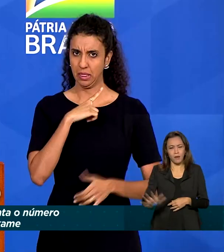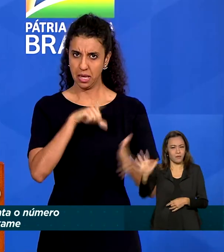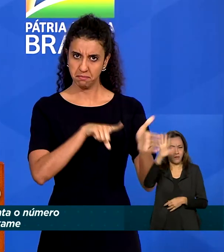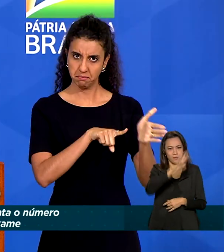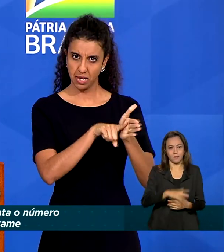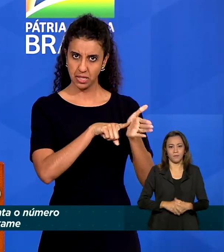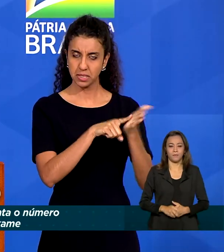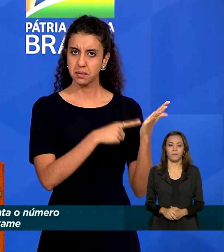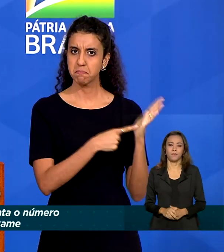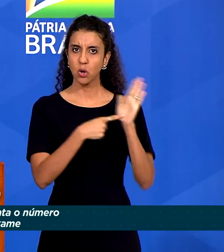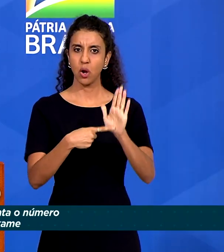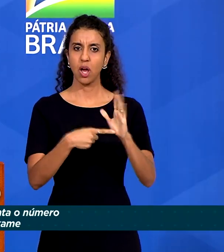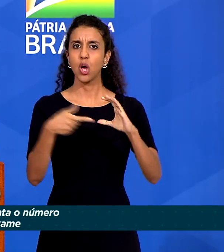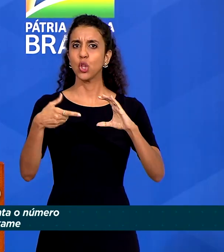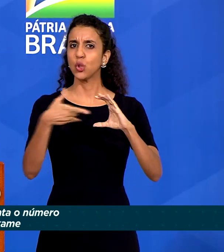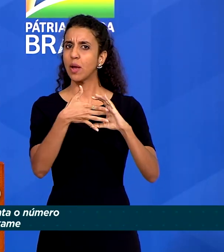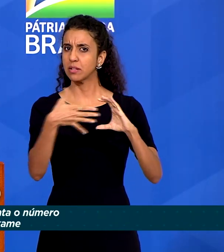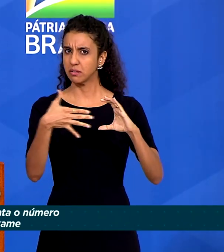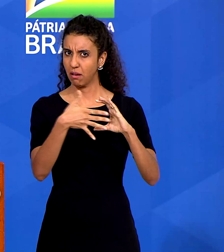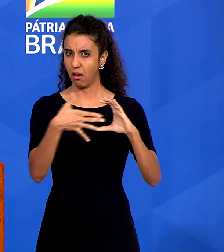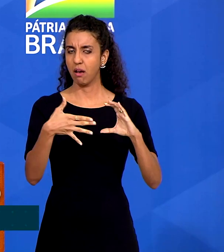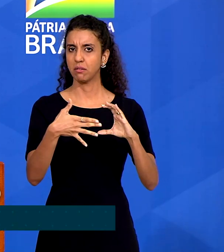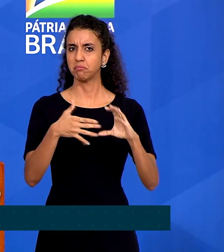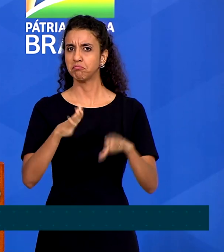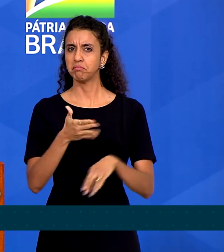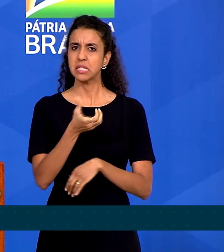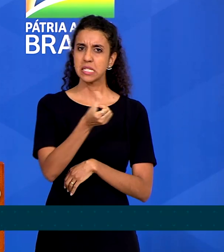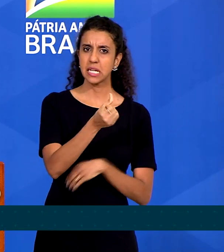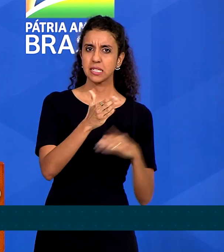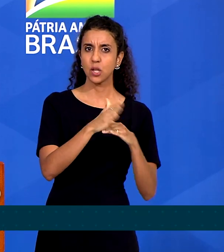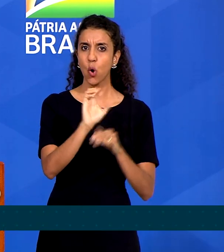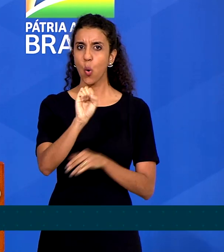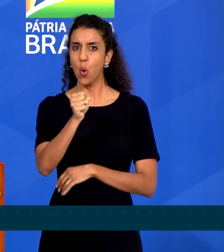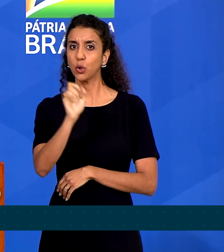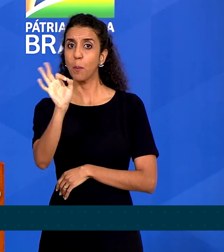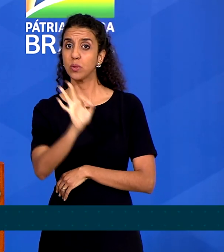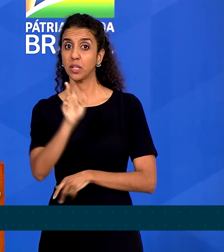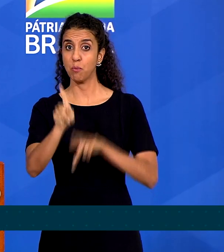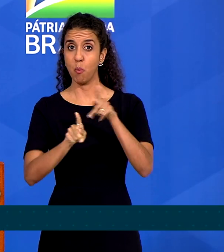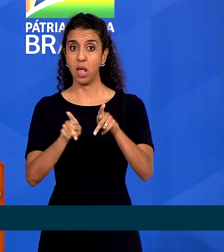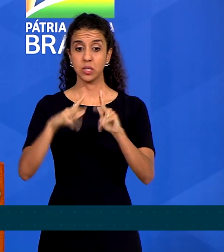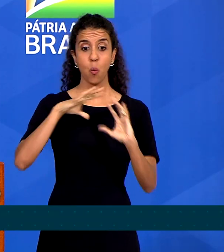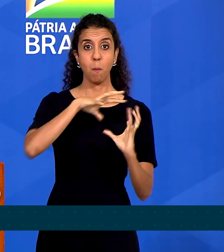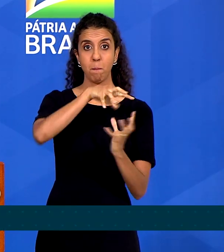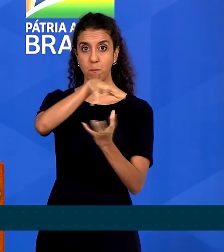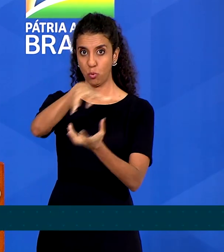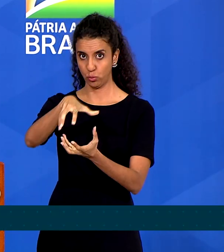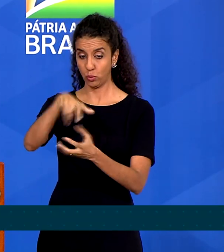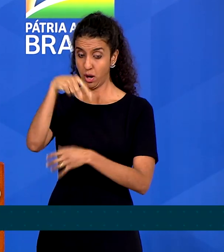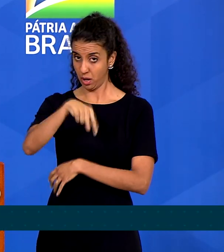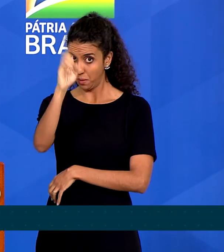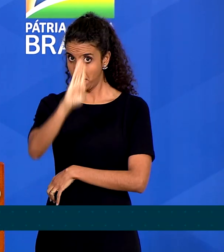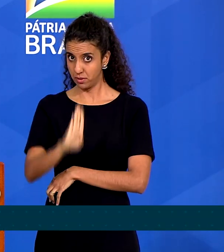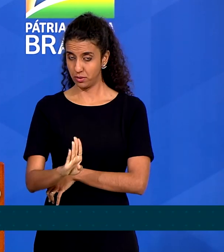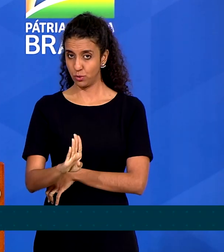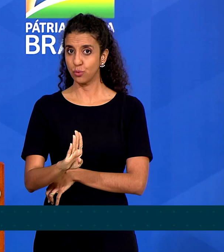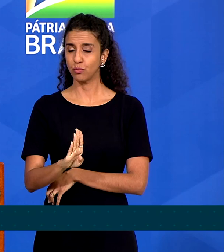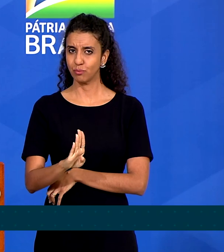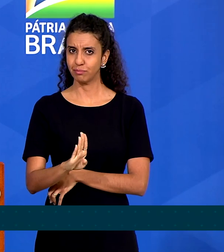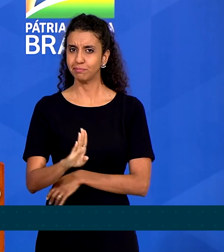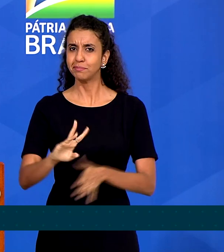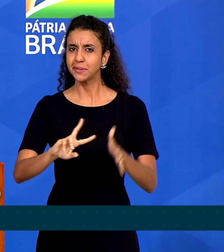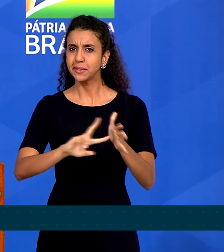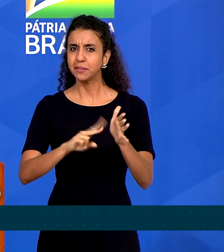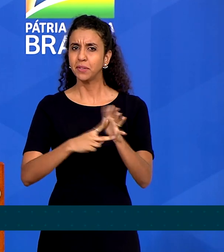país. As doenças raras atingem de 6 a 8% da população mundial. No Brasil, esse